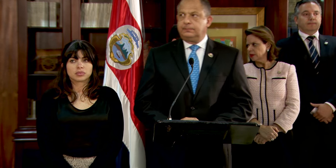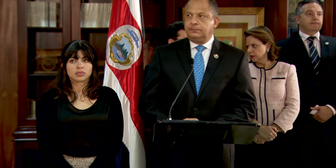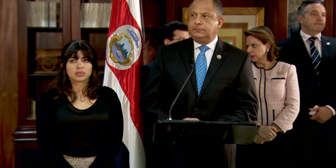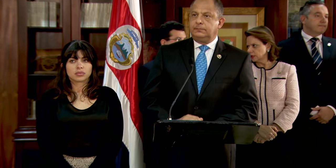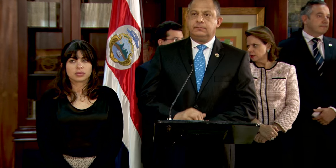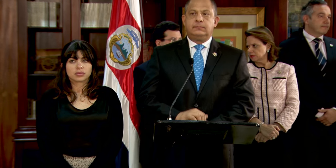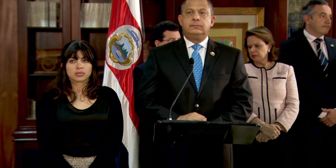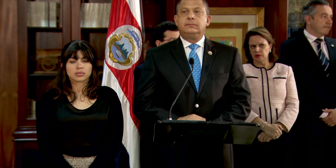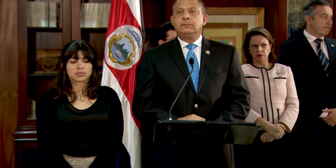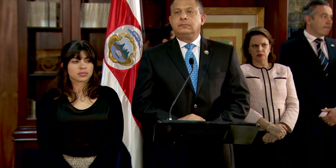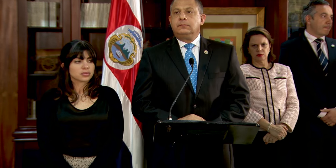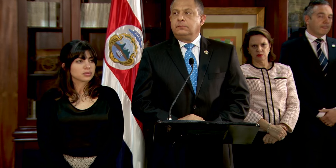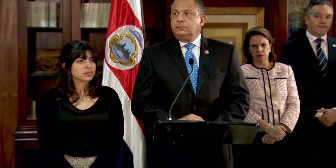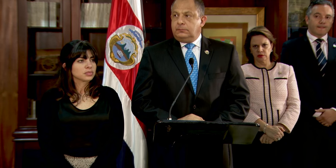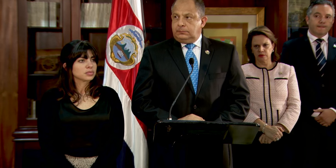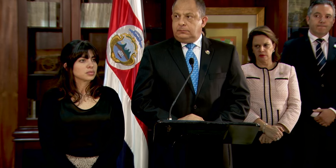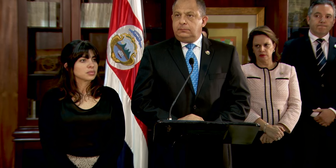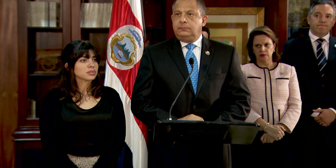la sentencia.